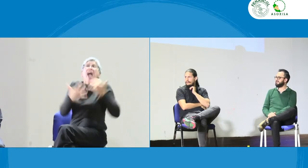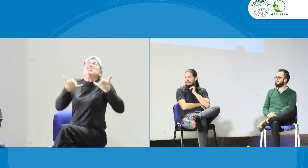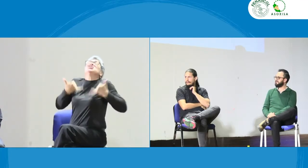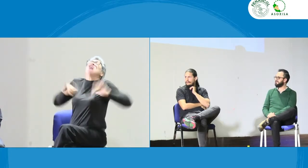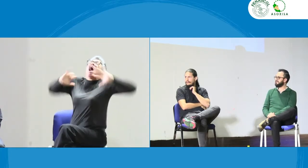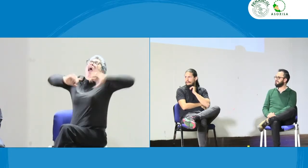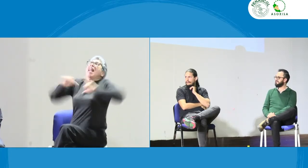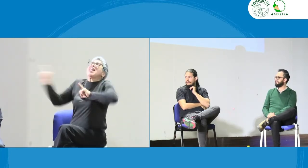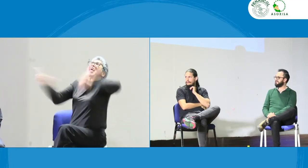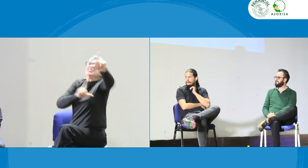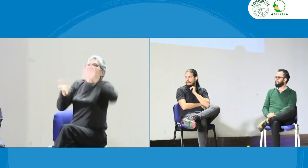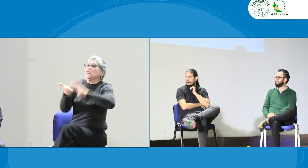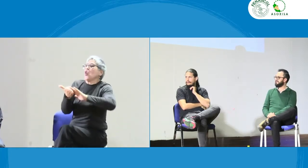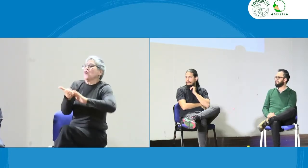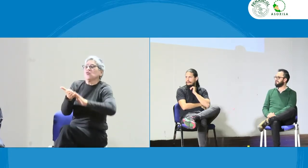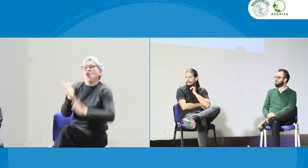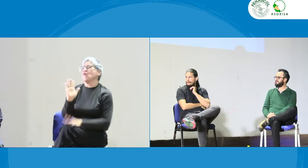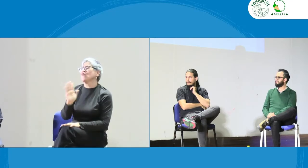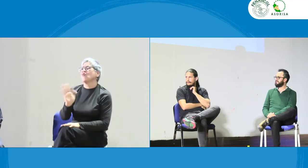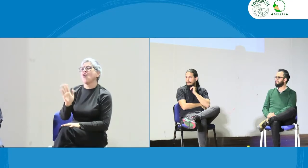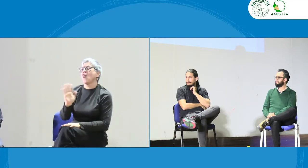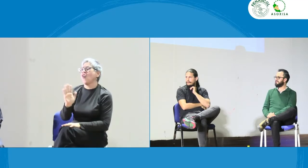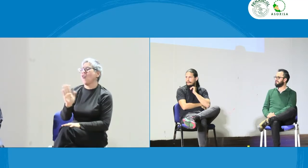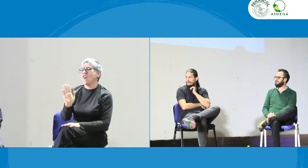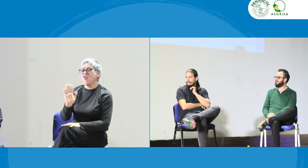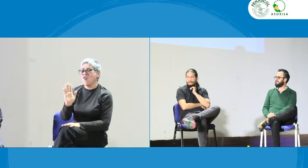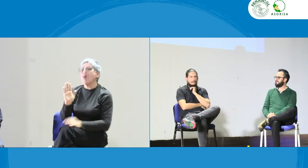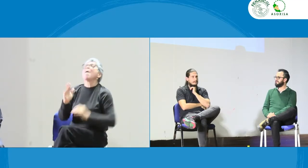y no es que esto ya esté listo y la solución no esté hecha,